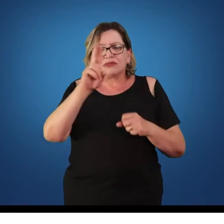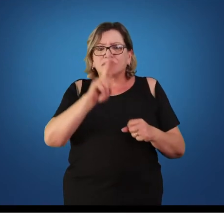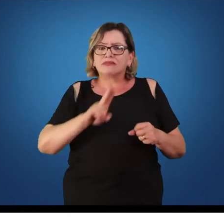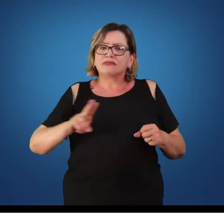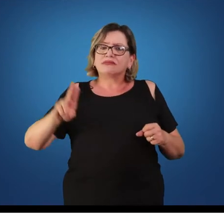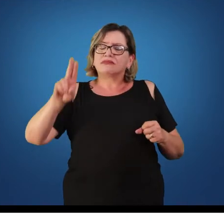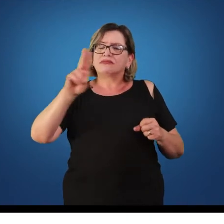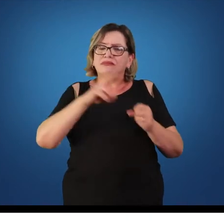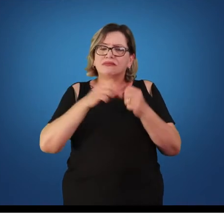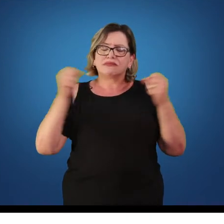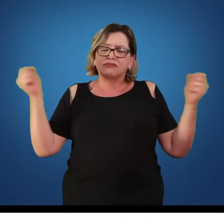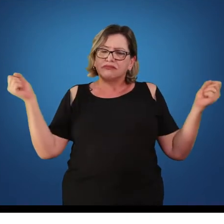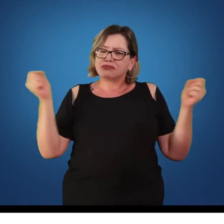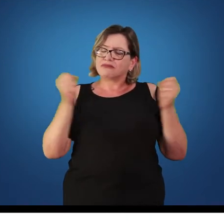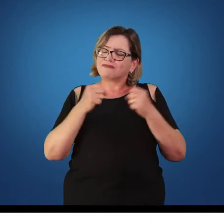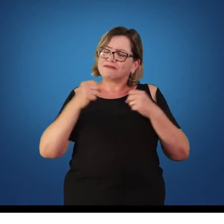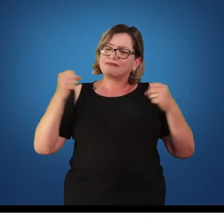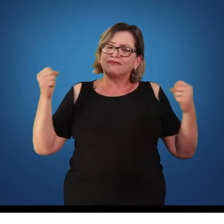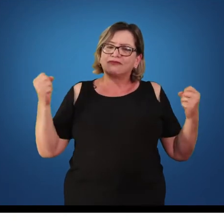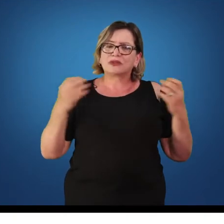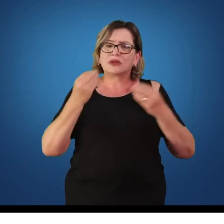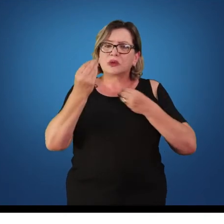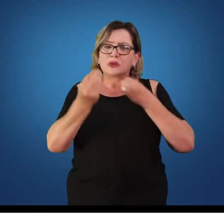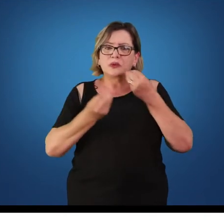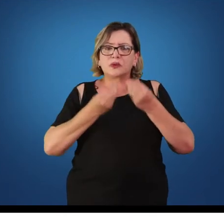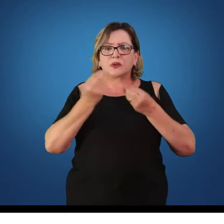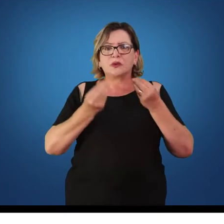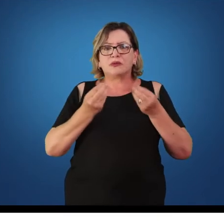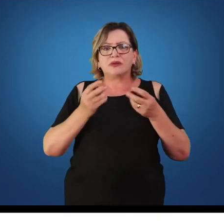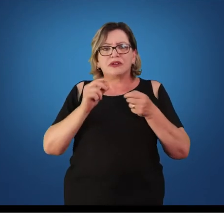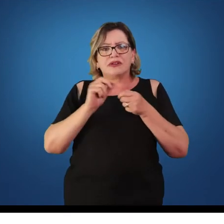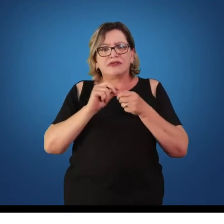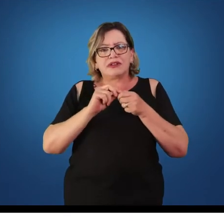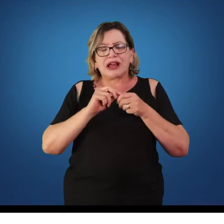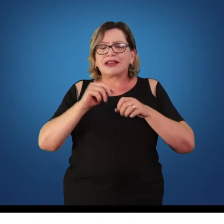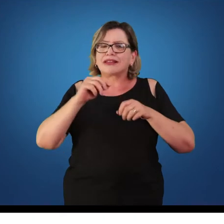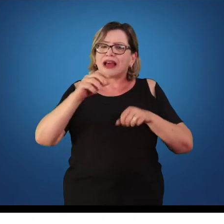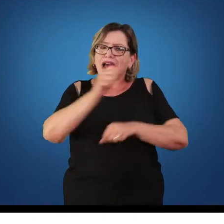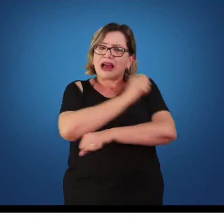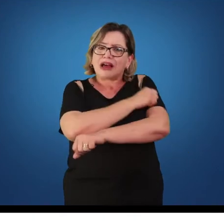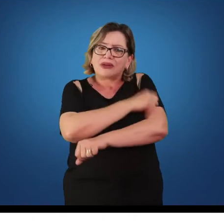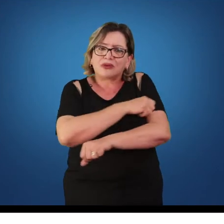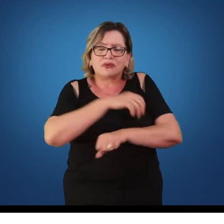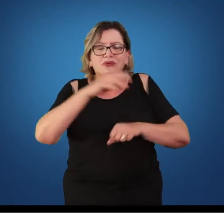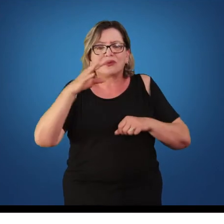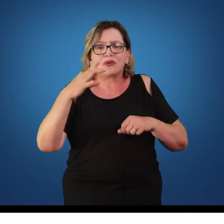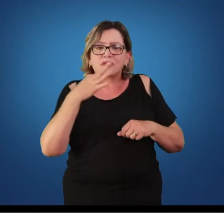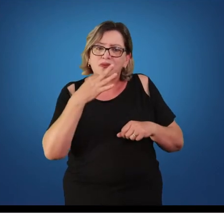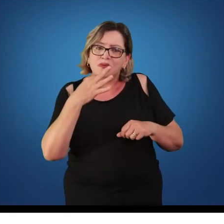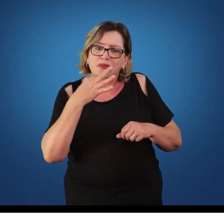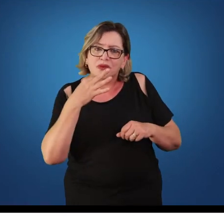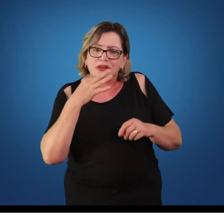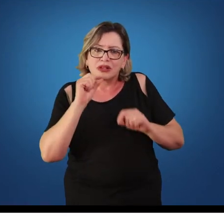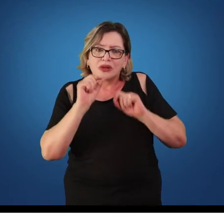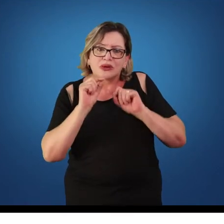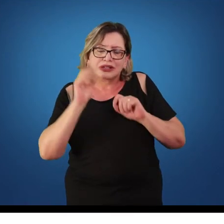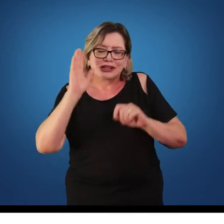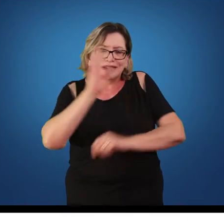educação física de maneira que também leve ao conhecimento dessas técnicas já produzidas, mas principalmente que o